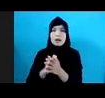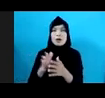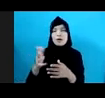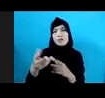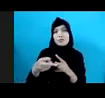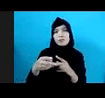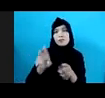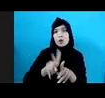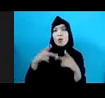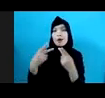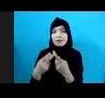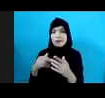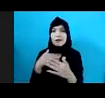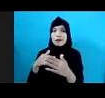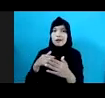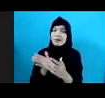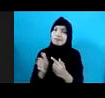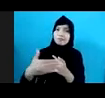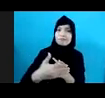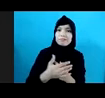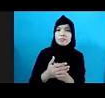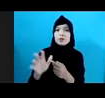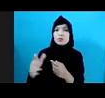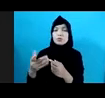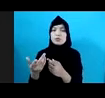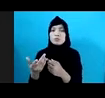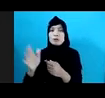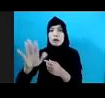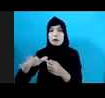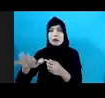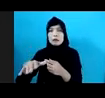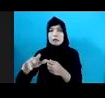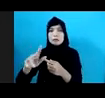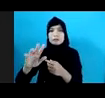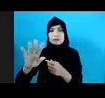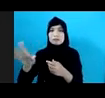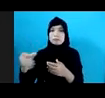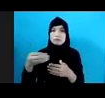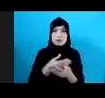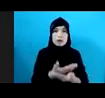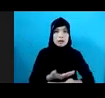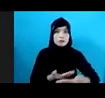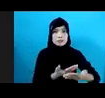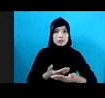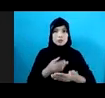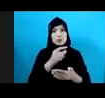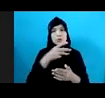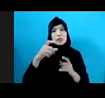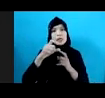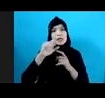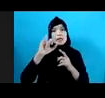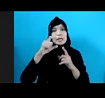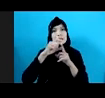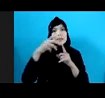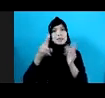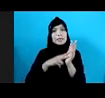Community Based Care Dan Residential Care Di Di mana Anak-anak Ini Kita Asuh Di Residential Sambil Menunggu